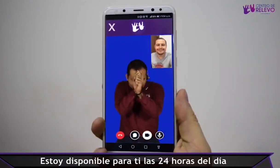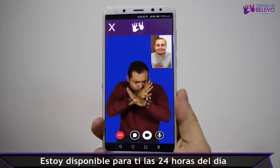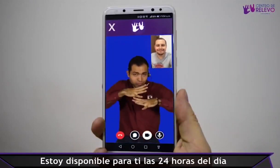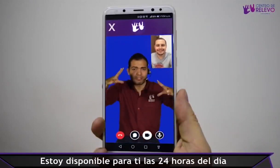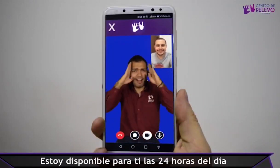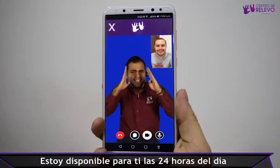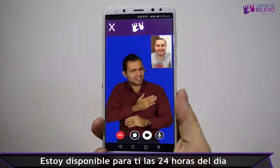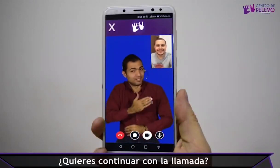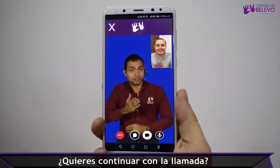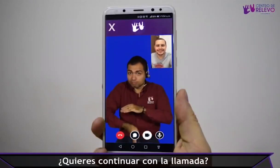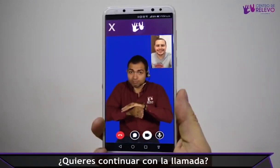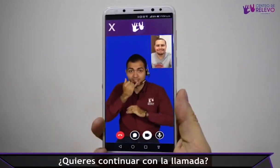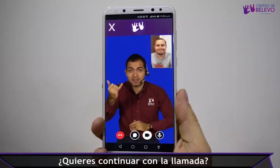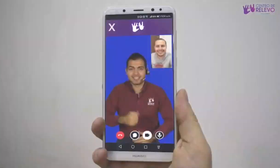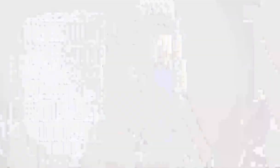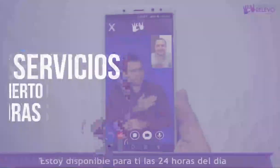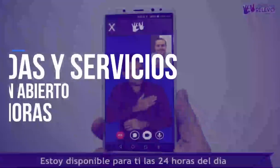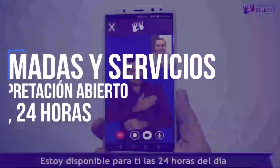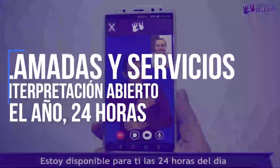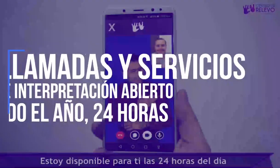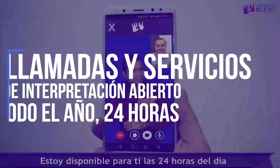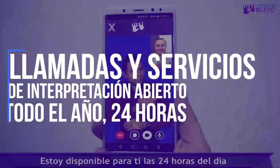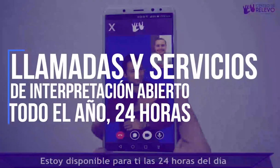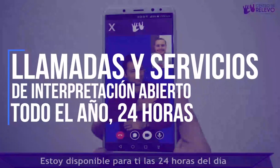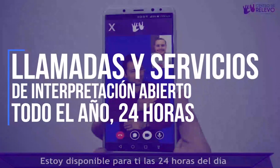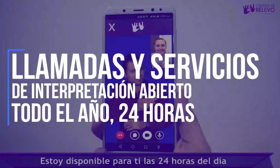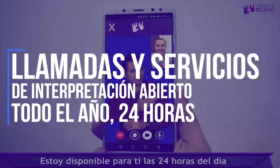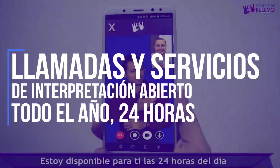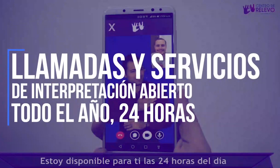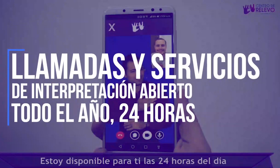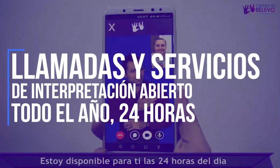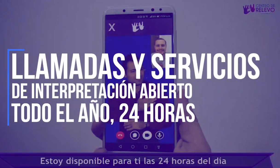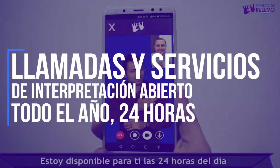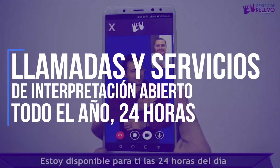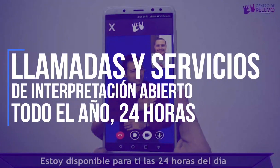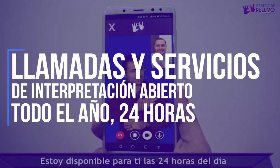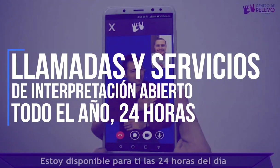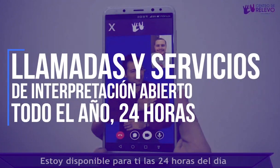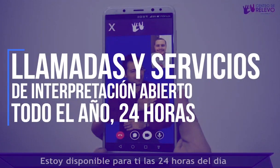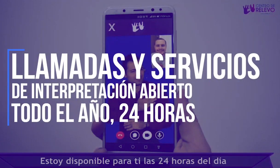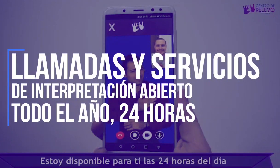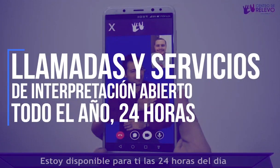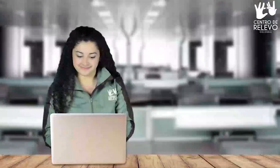estoy disponible para ti las 24 horas del día llamadas y servicios de interpretación abierto todo el año, 24 horas